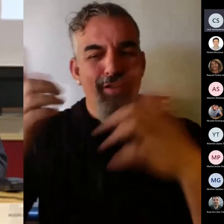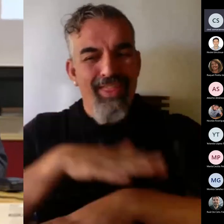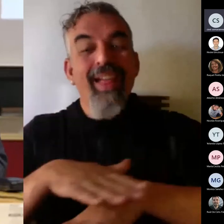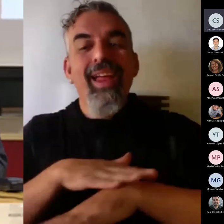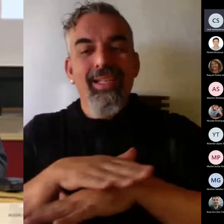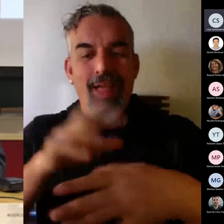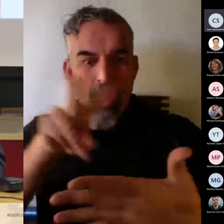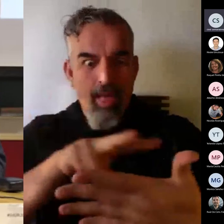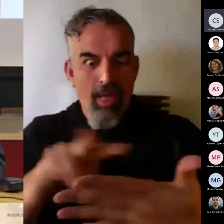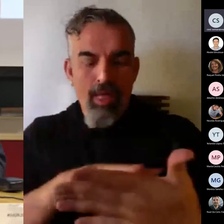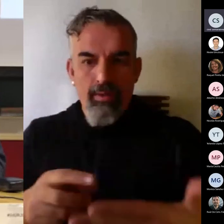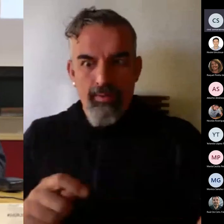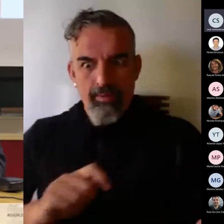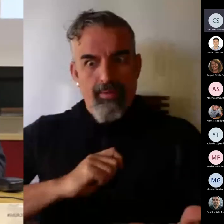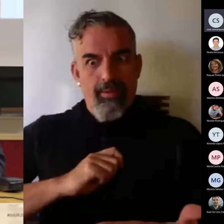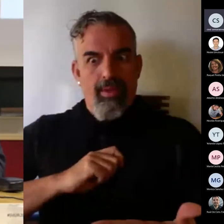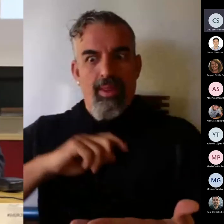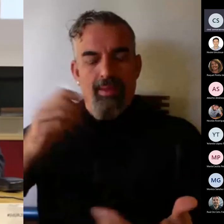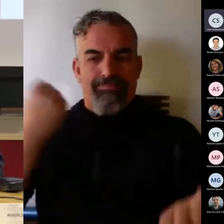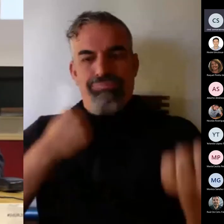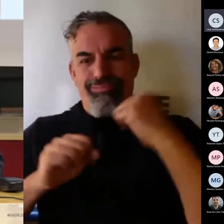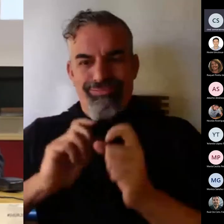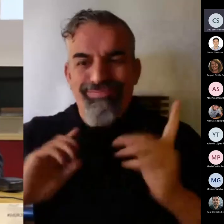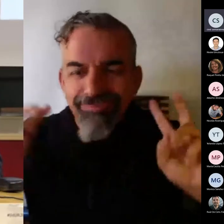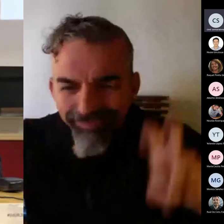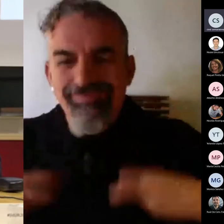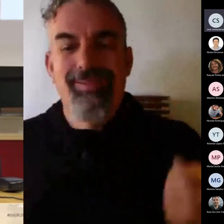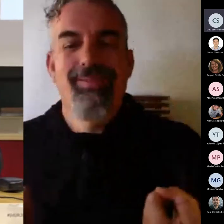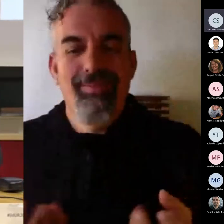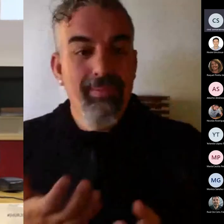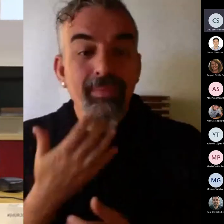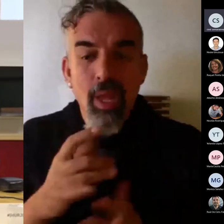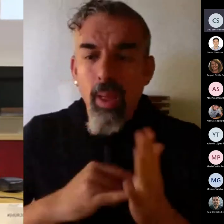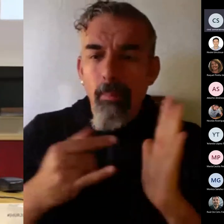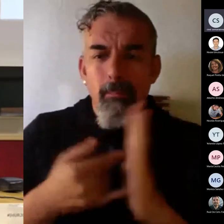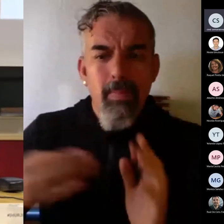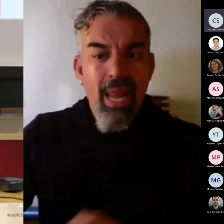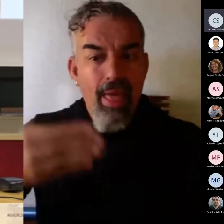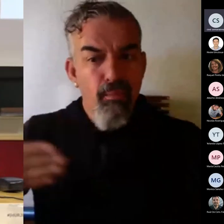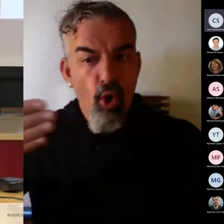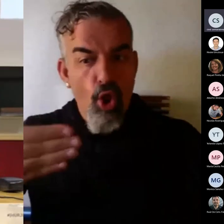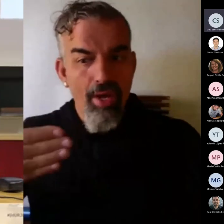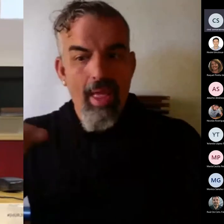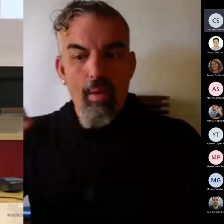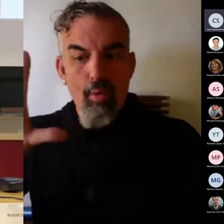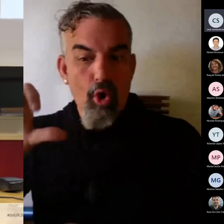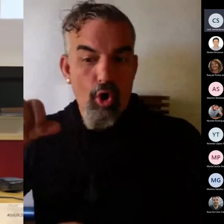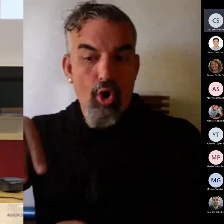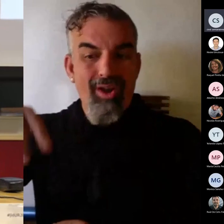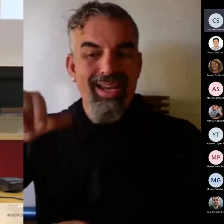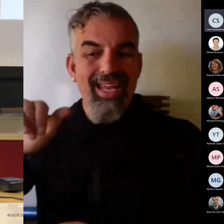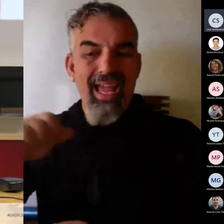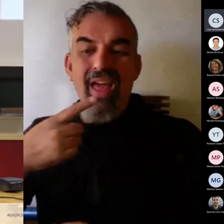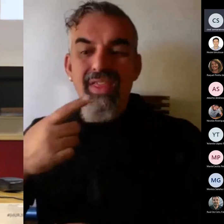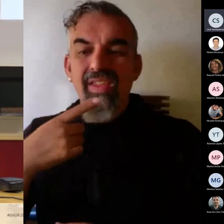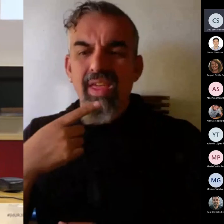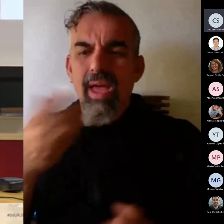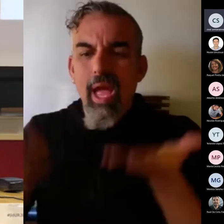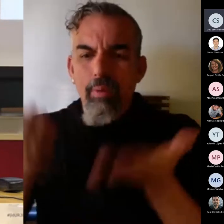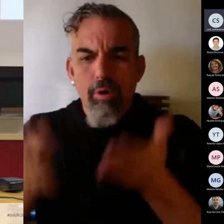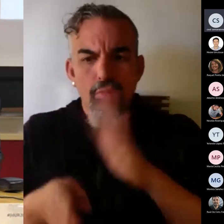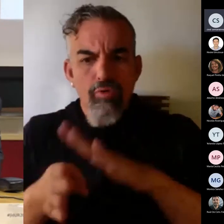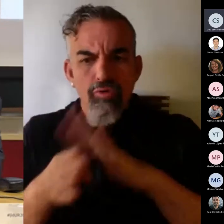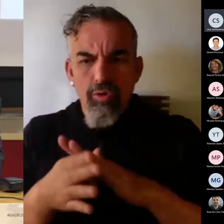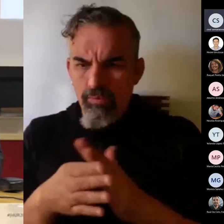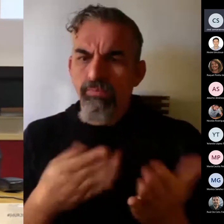Yo creo que el hecho de que nos creyésemos que Bolonia había dicho por escrito que teníamos que hacer evaluación contida sin cambio